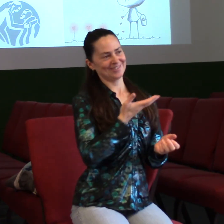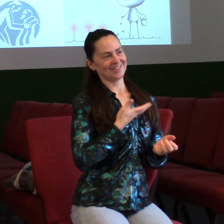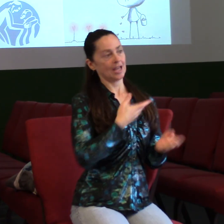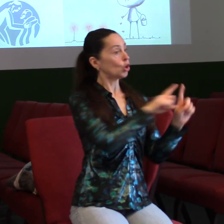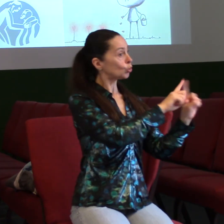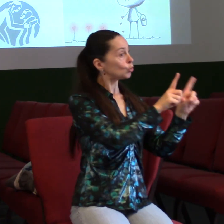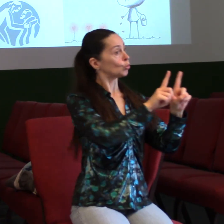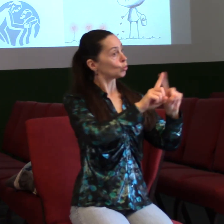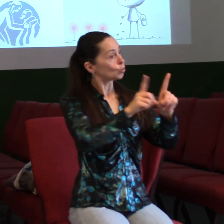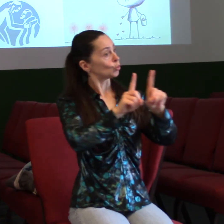Asi co je horší.